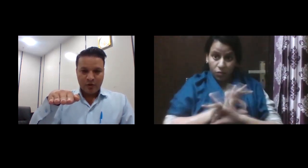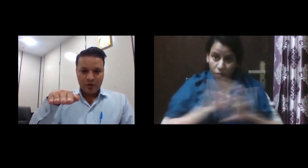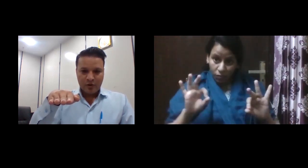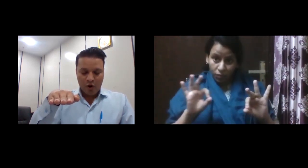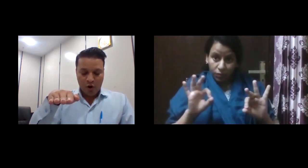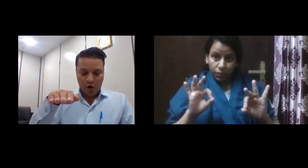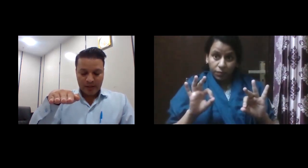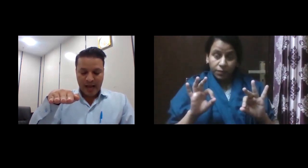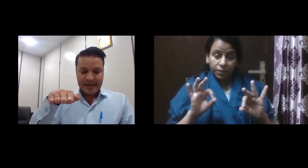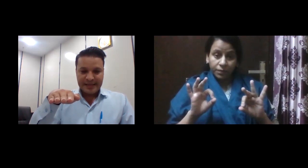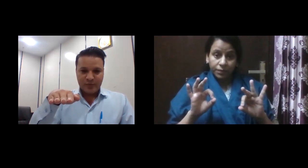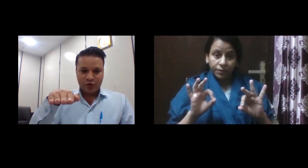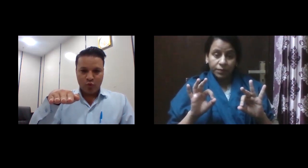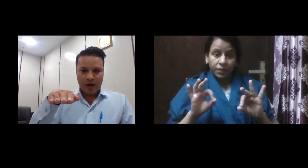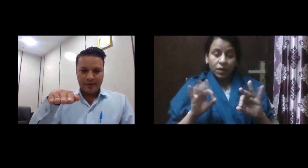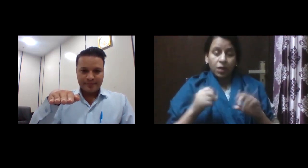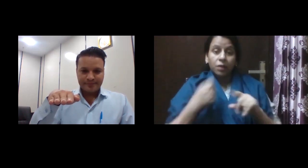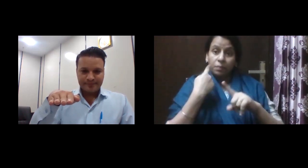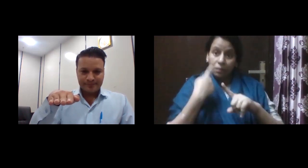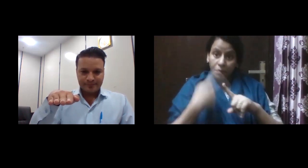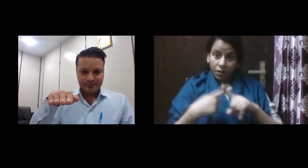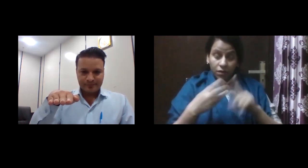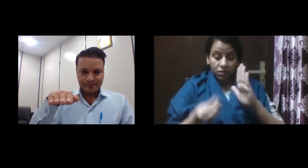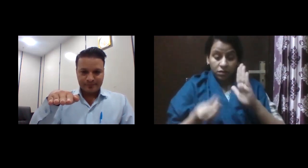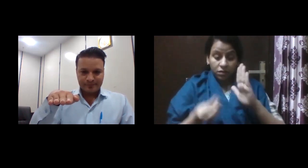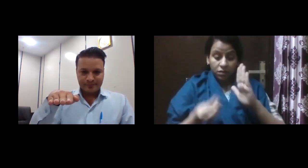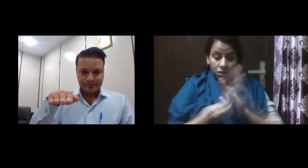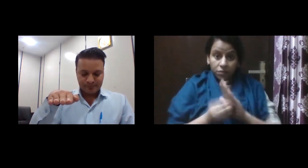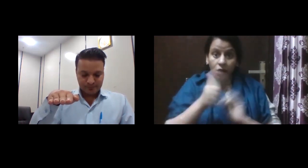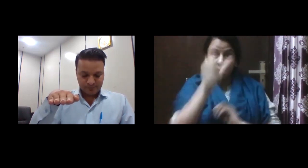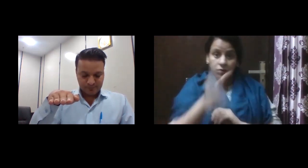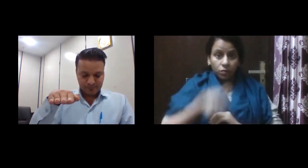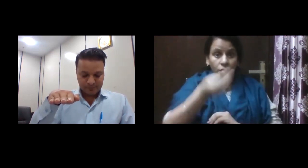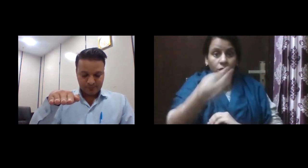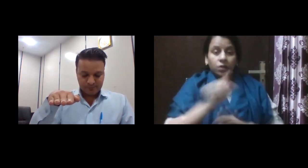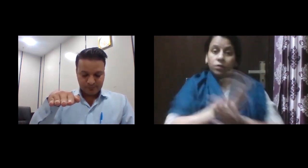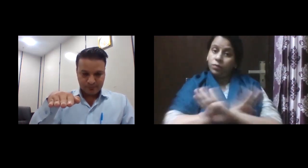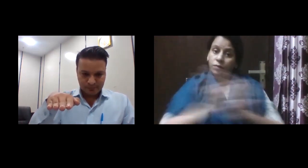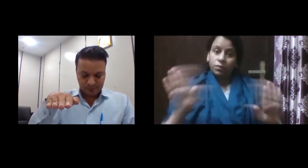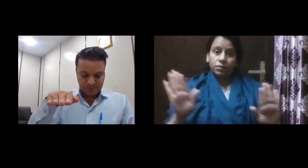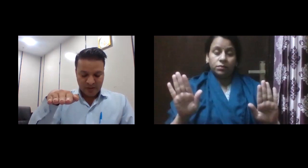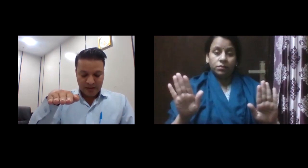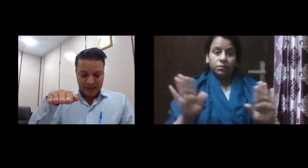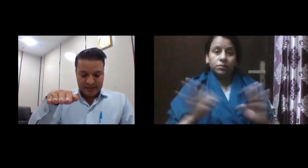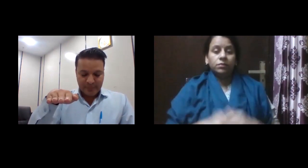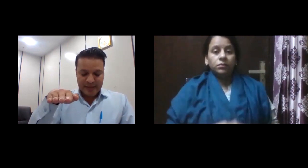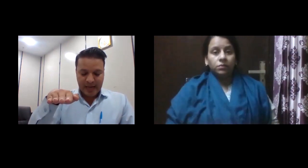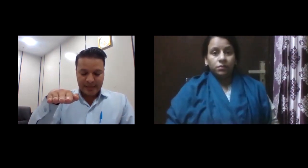और ना ही रिश्वत दूँगा ना ही रिश्वत दूँगा सभी कारे